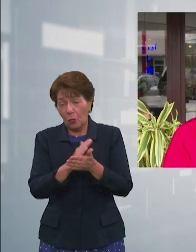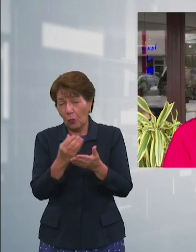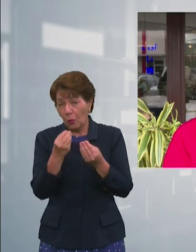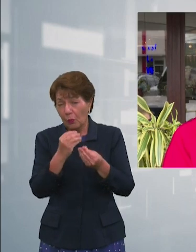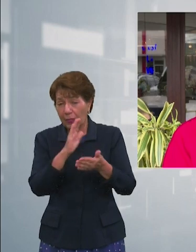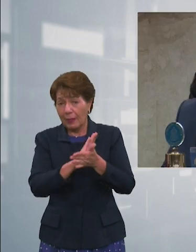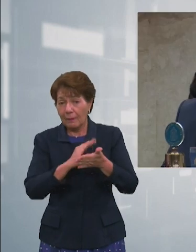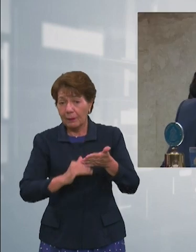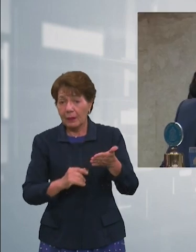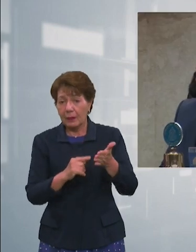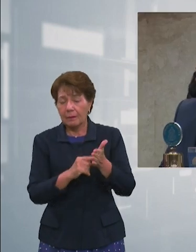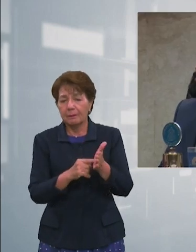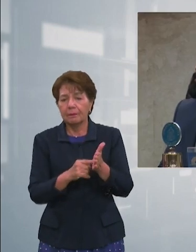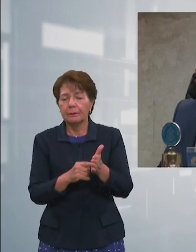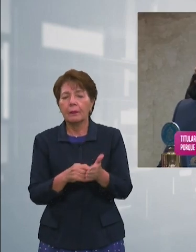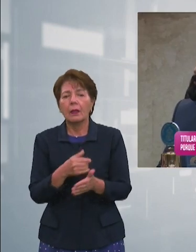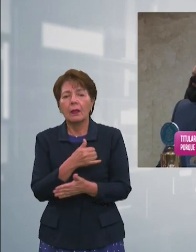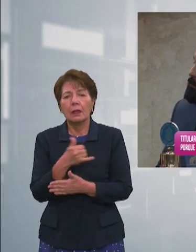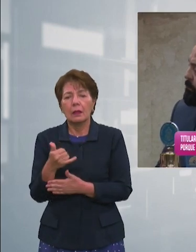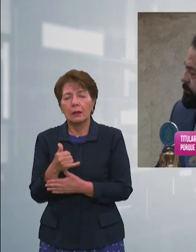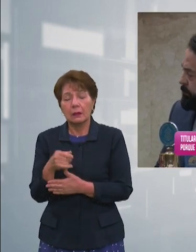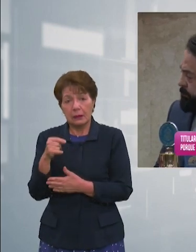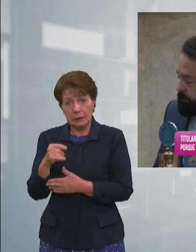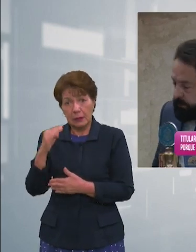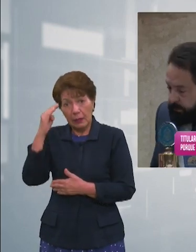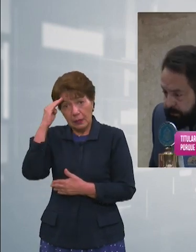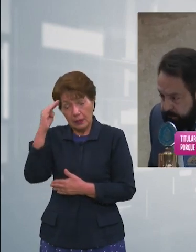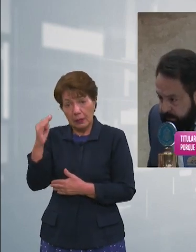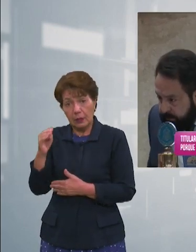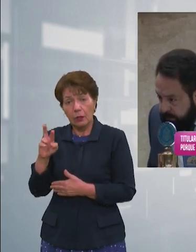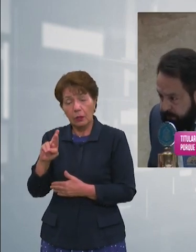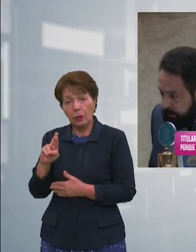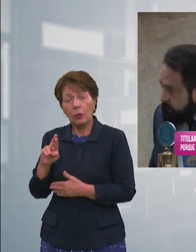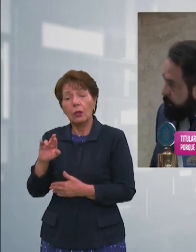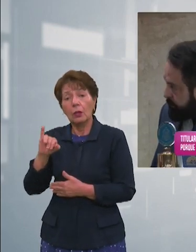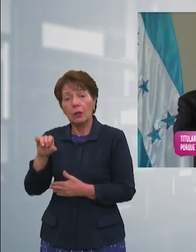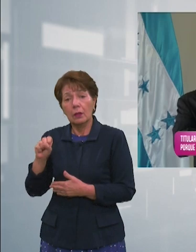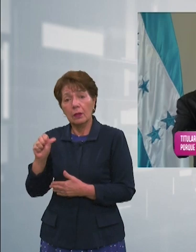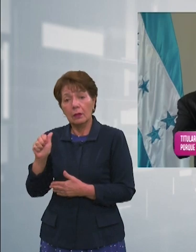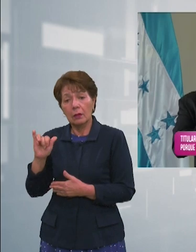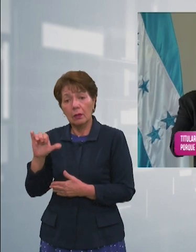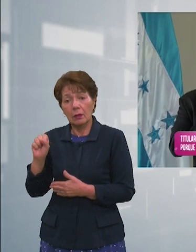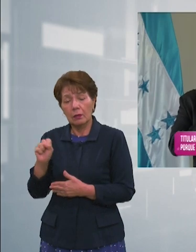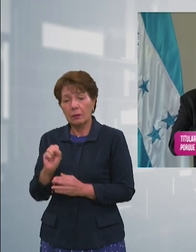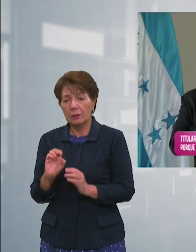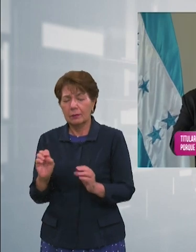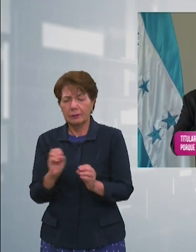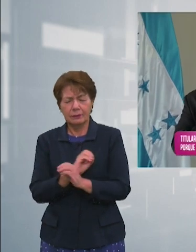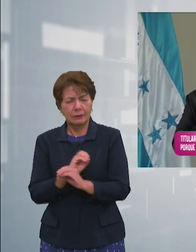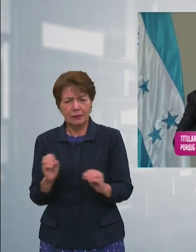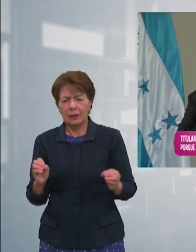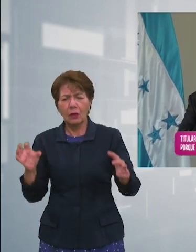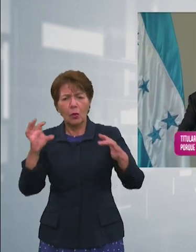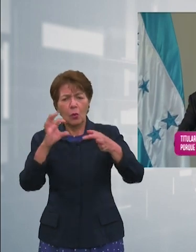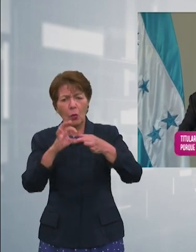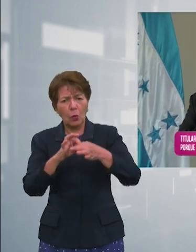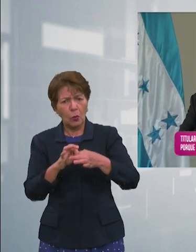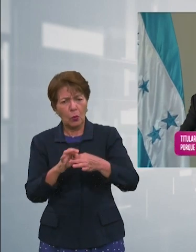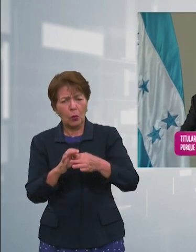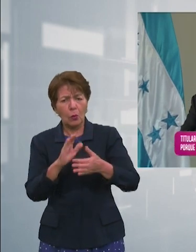él según el general en condición de retiro Isaías Barahona no hay congruencia en el comunicado del presidente